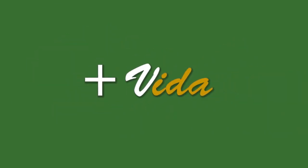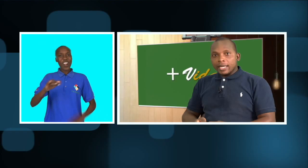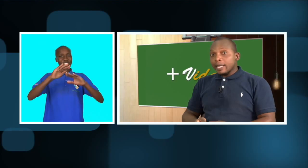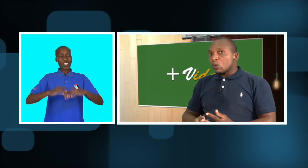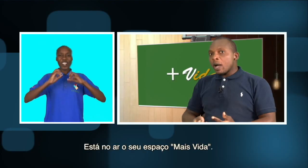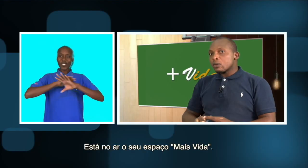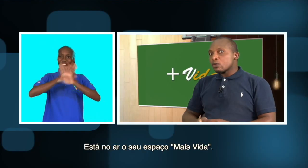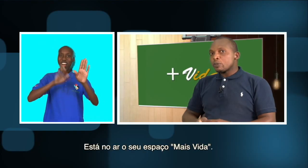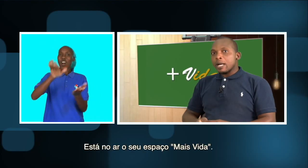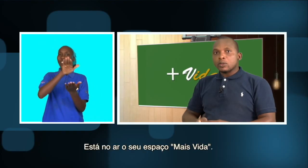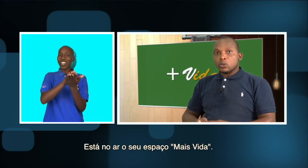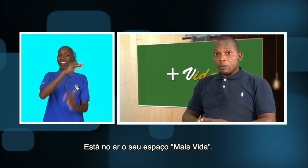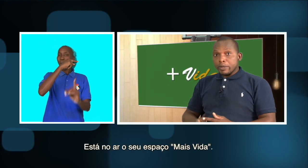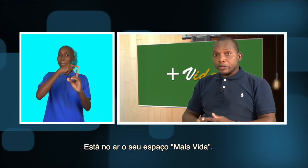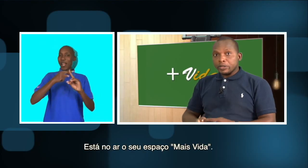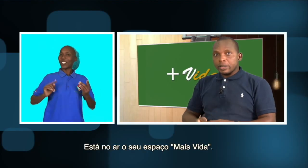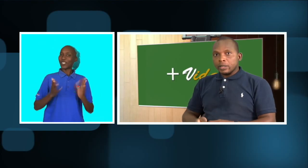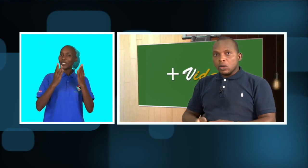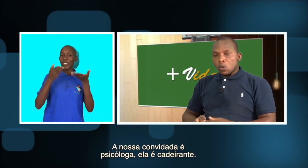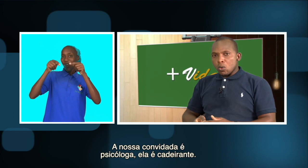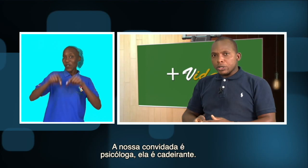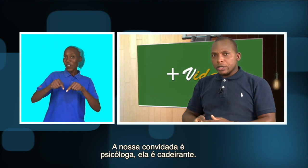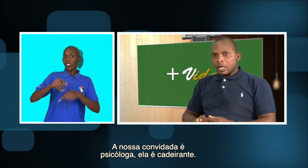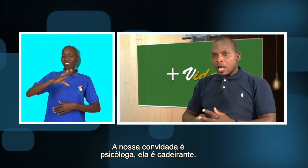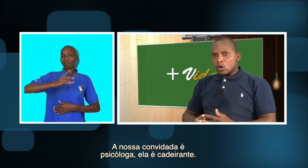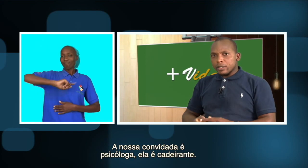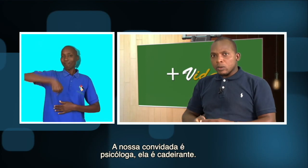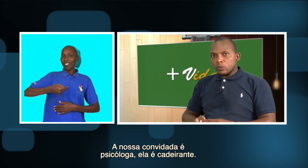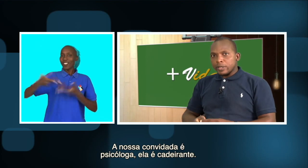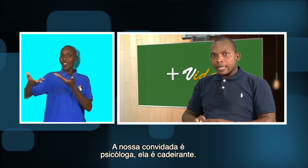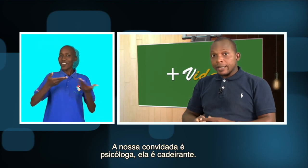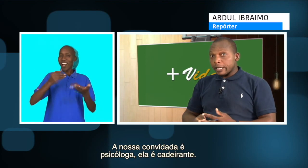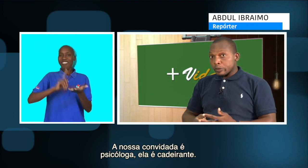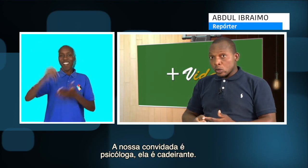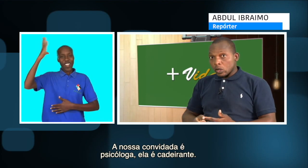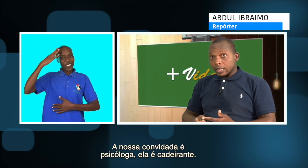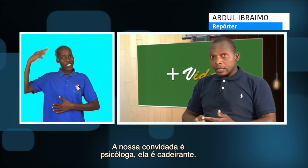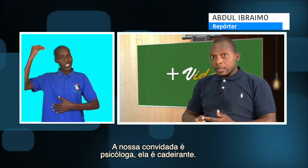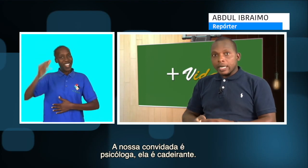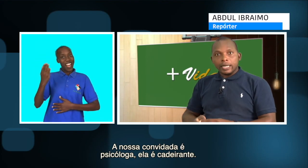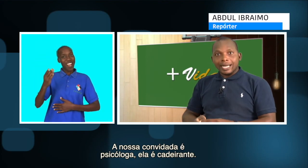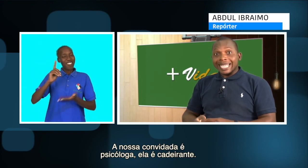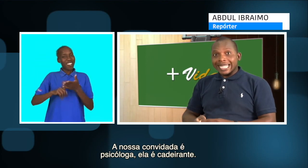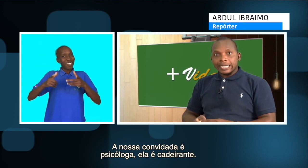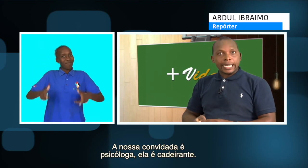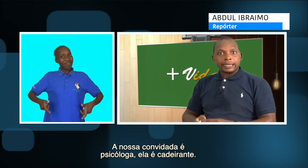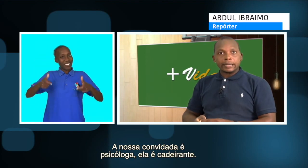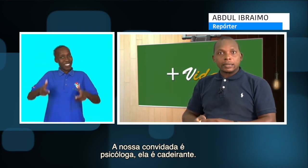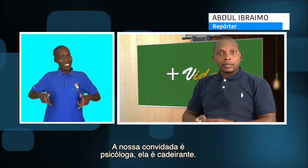Está no ar o seu espaço Mais Vida. Hoje, a nossa convidada é psicóloga. Ela é